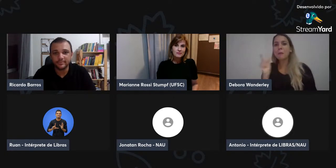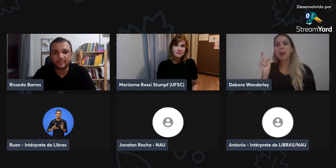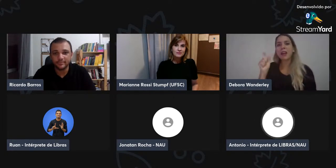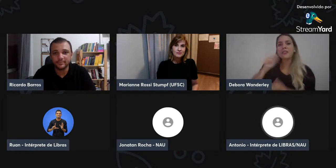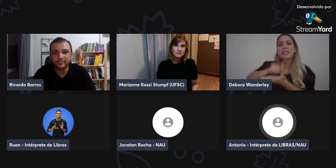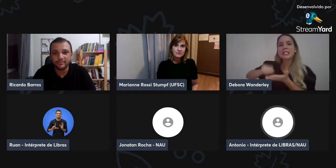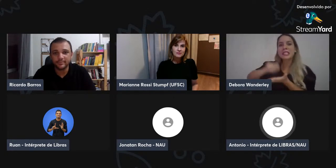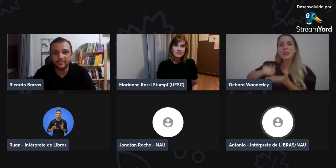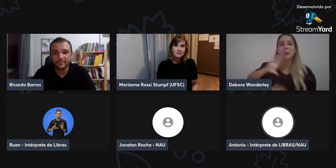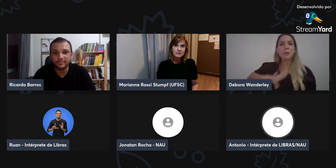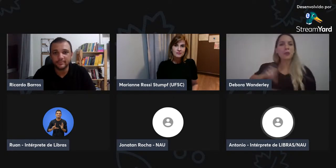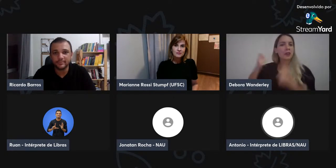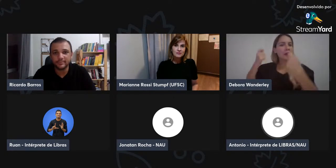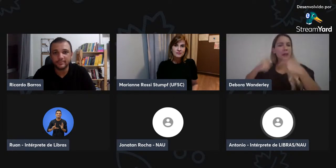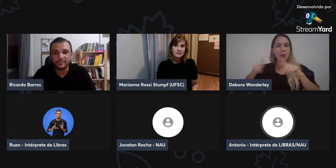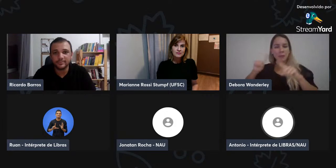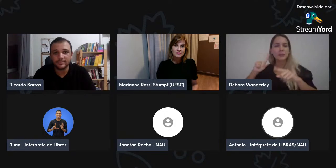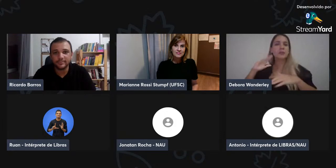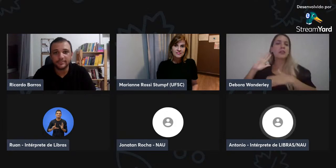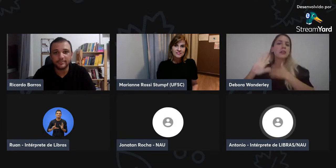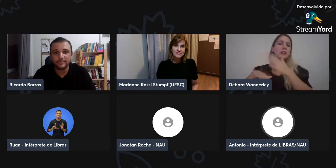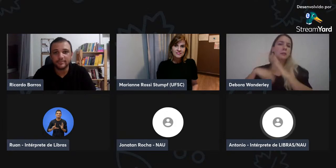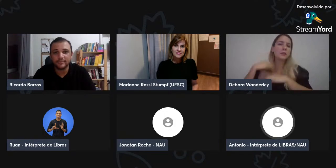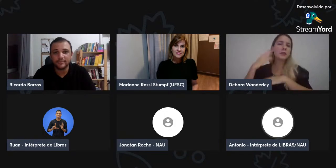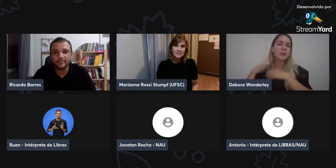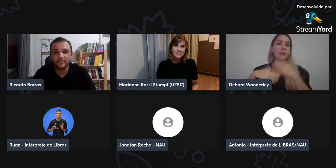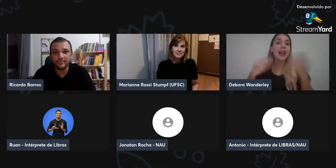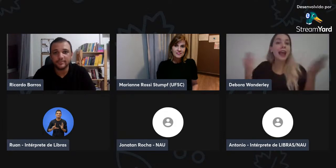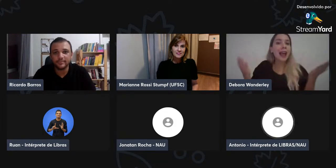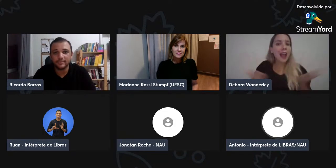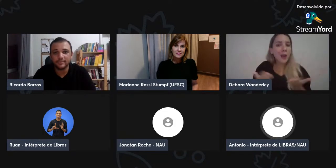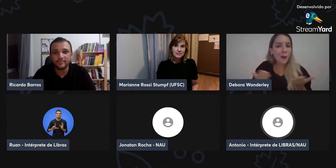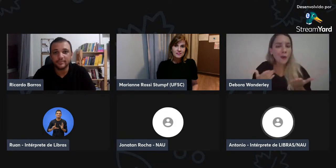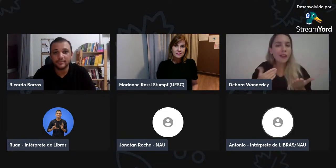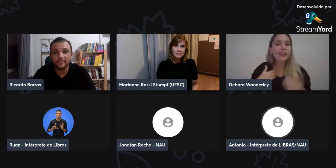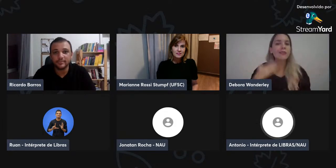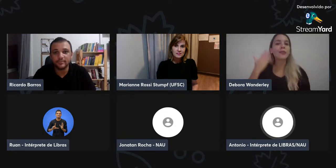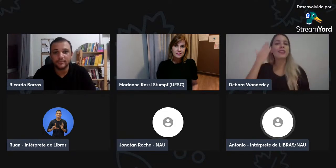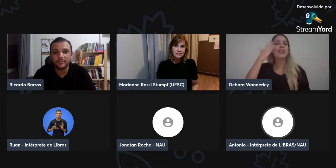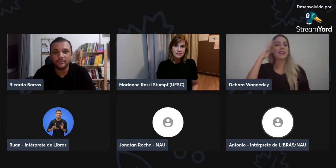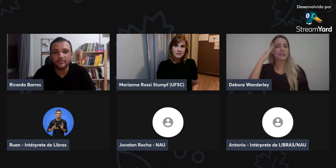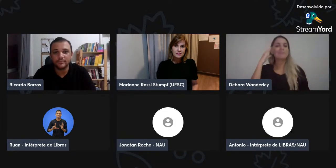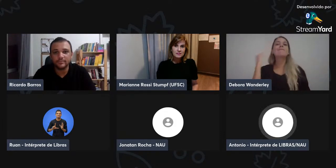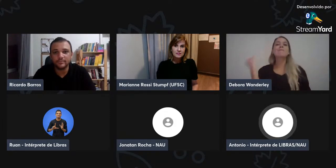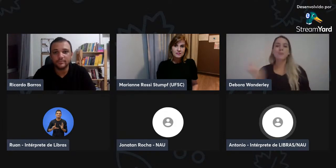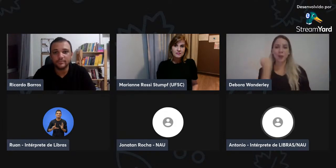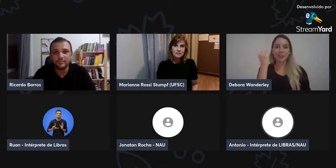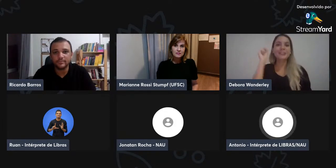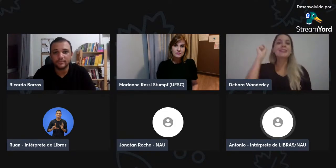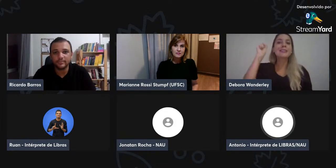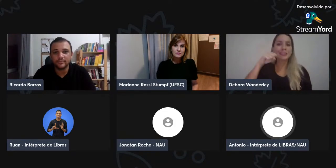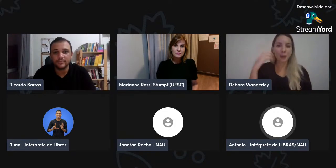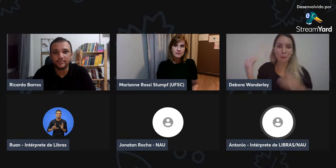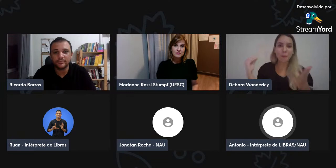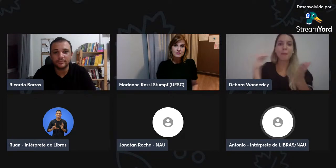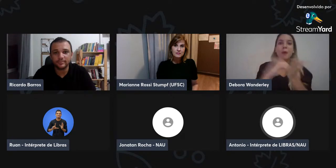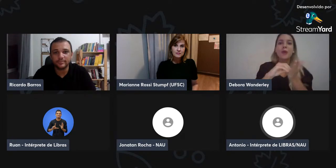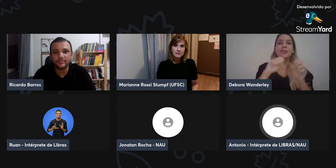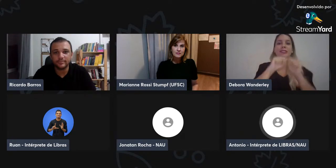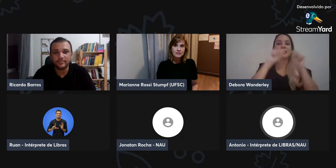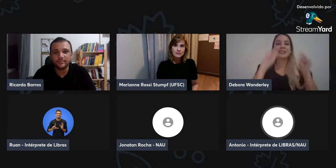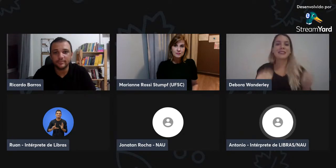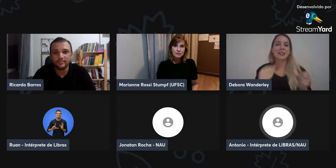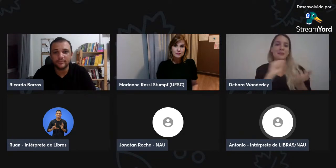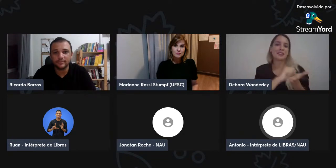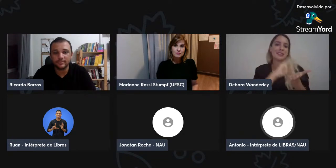complementar a fala do ouvinte, tudo mais, a palavra escrita. Então, o que aconteceu? Hoje, nós sabemos que